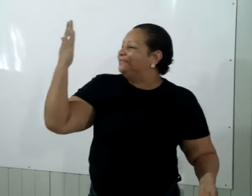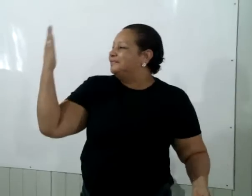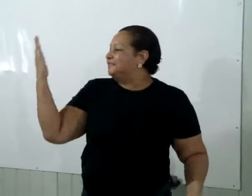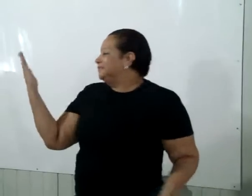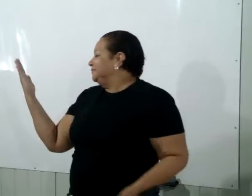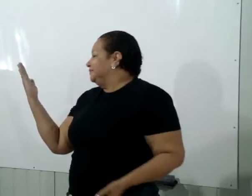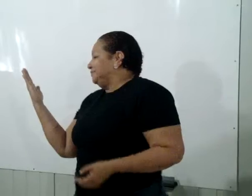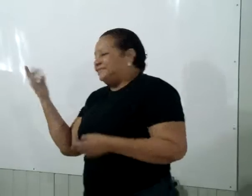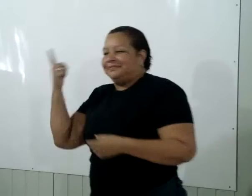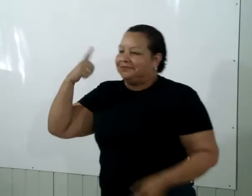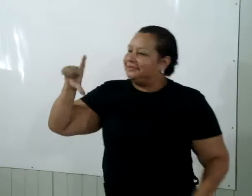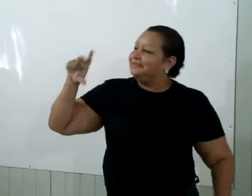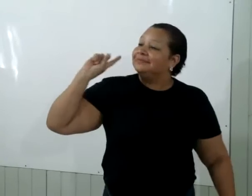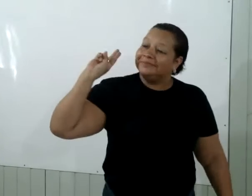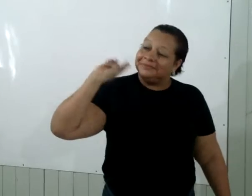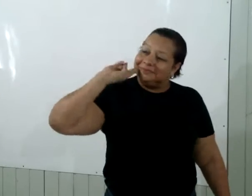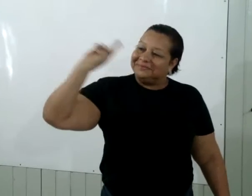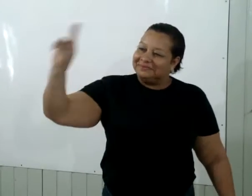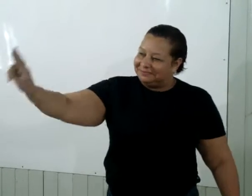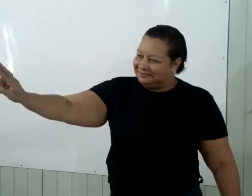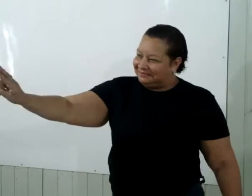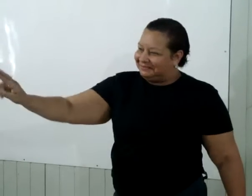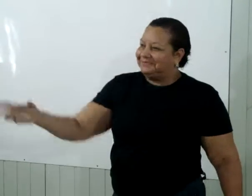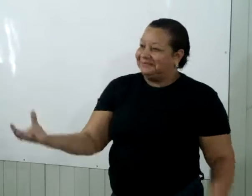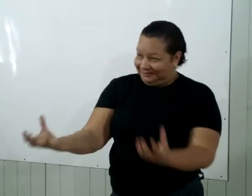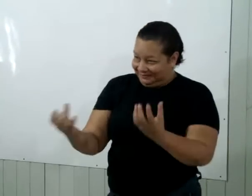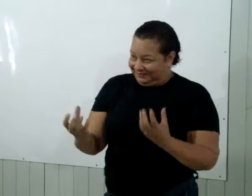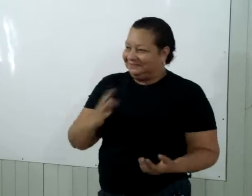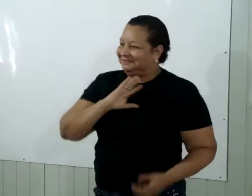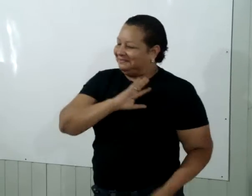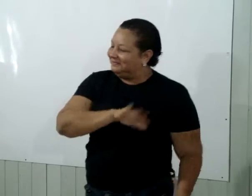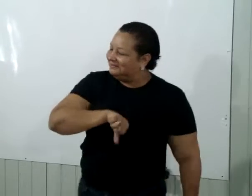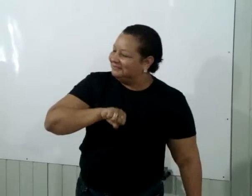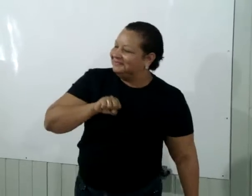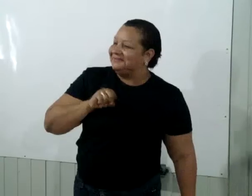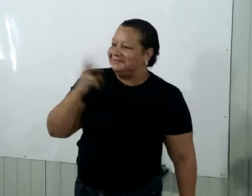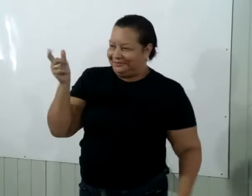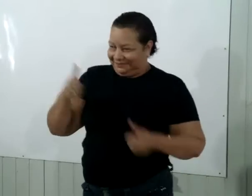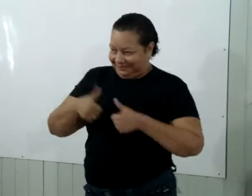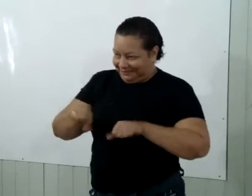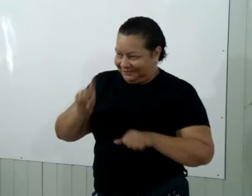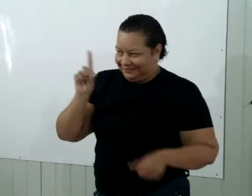feliz, sem razão Quero amor, fique aqui